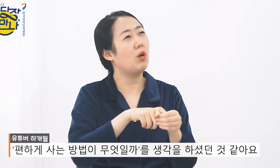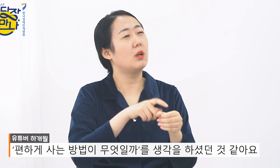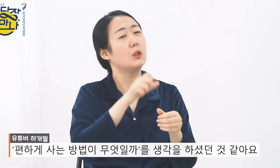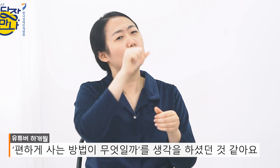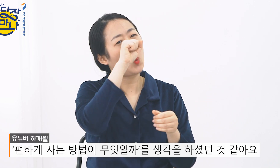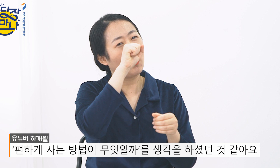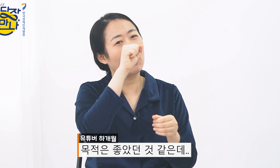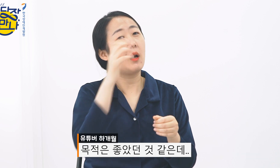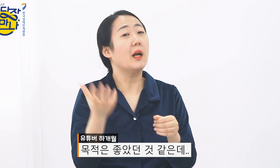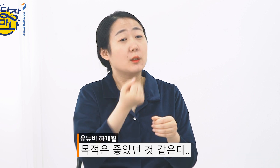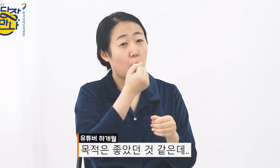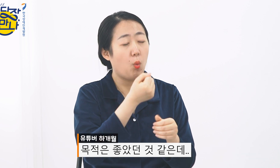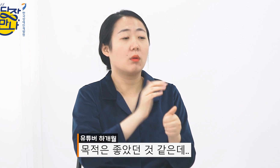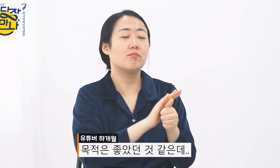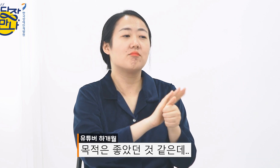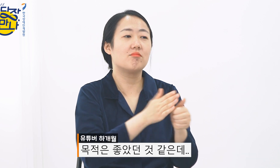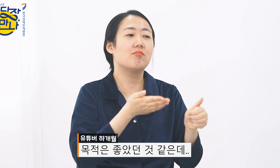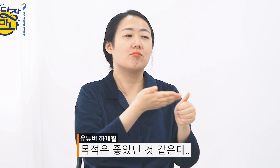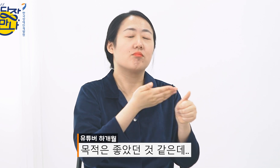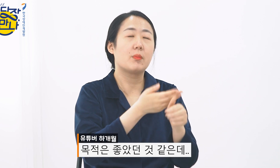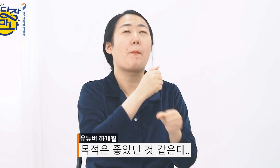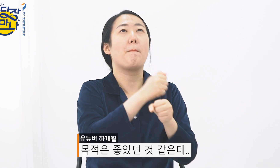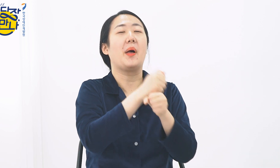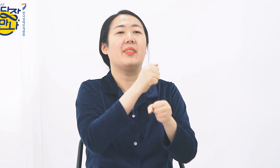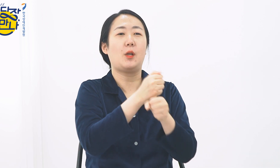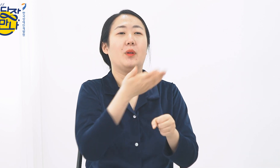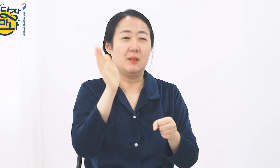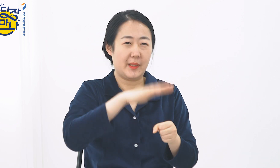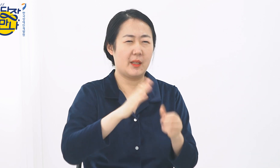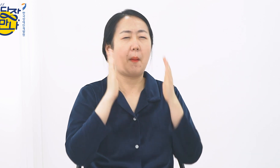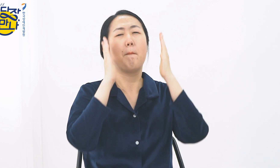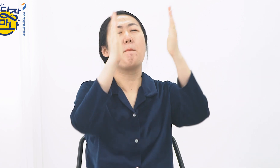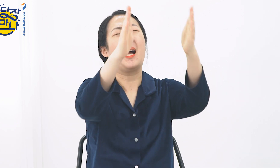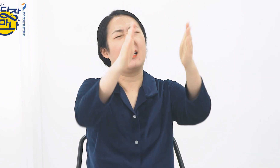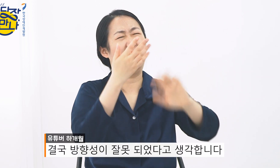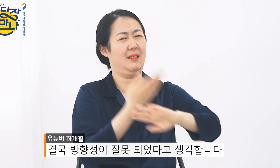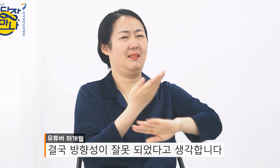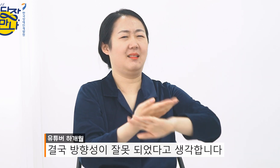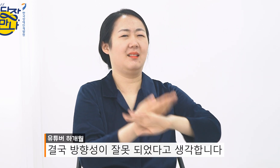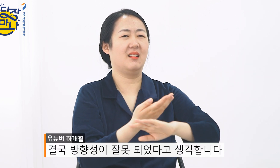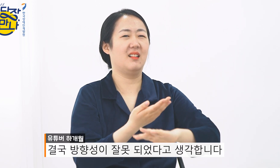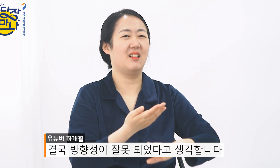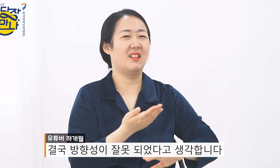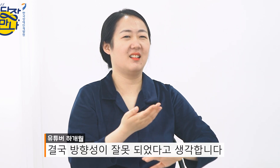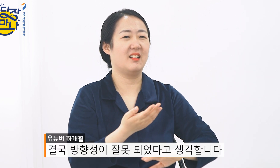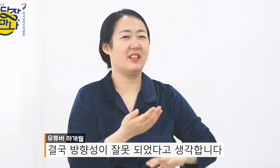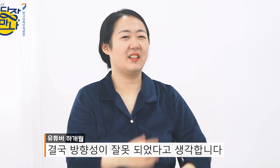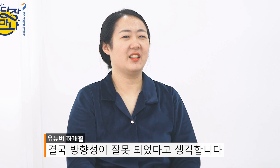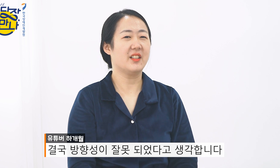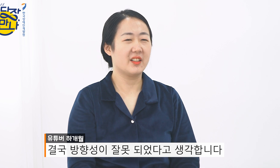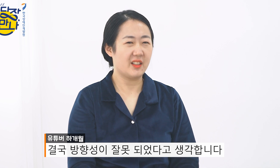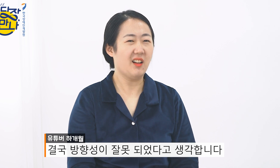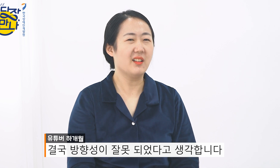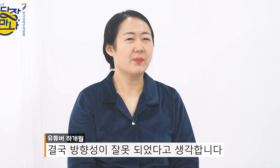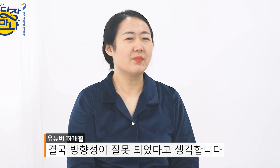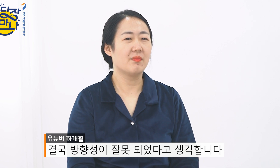같아요 목적은 좋았던 것 같은데 결국 방향성이 잘못되었다라고 생각합니다